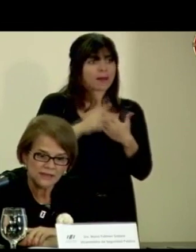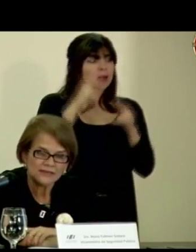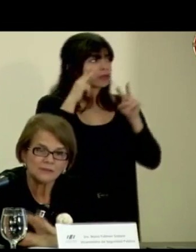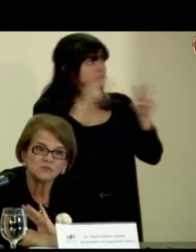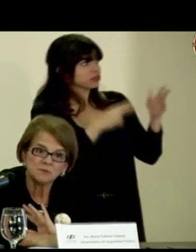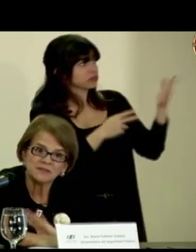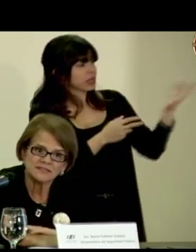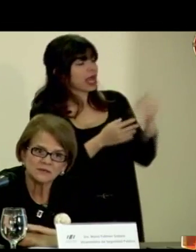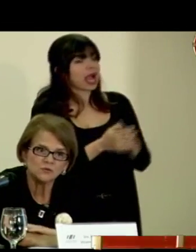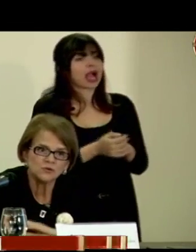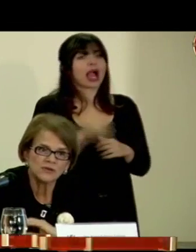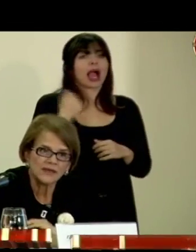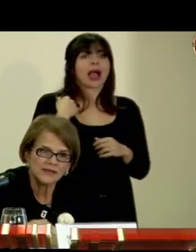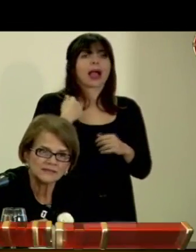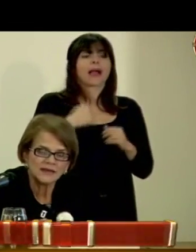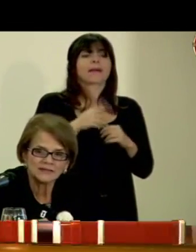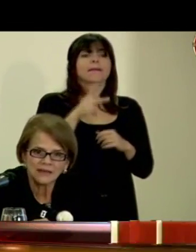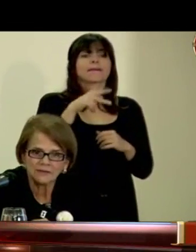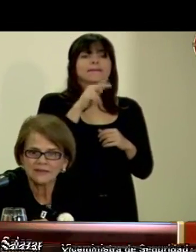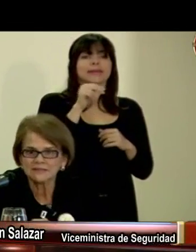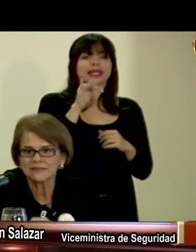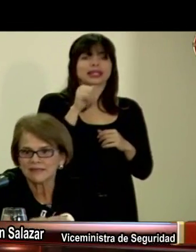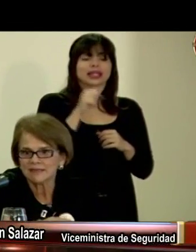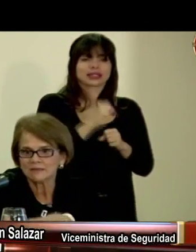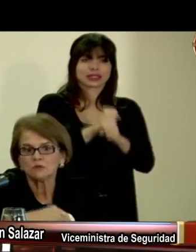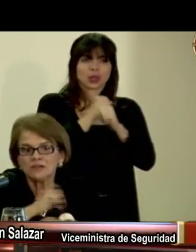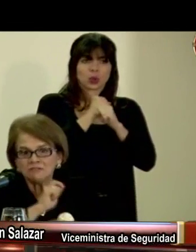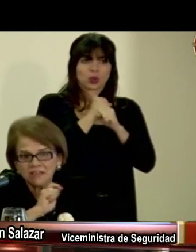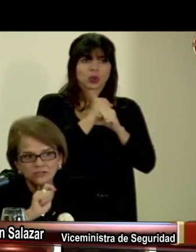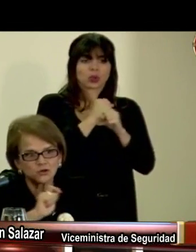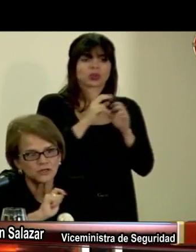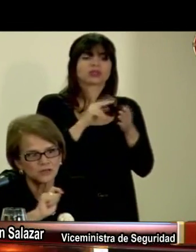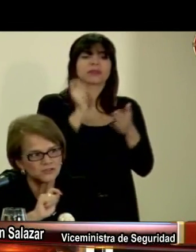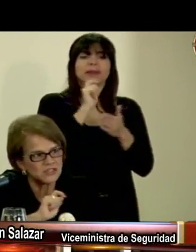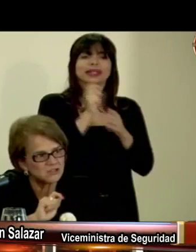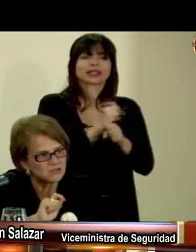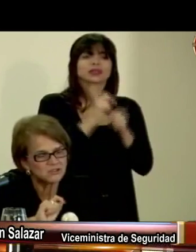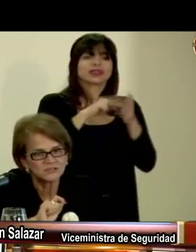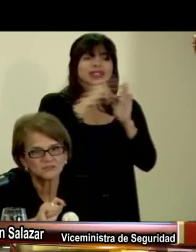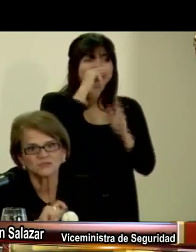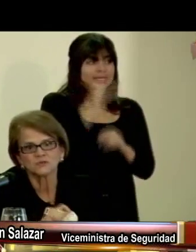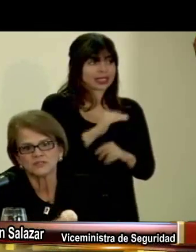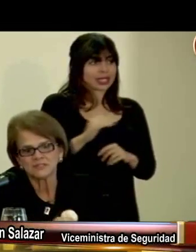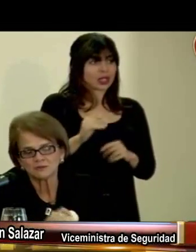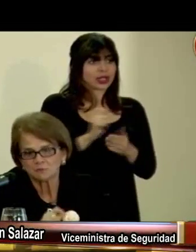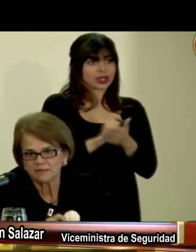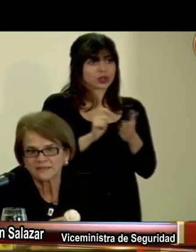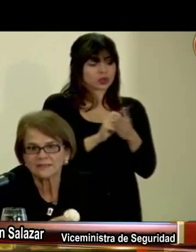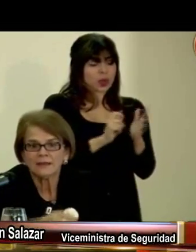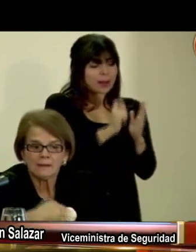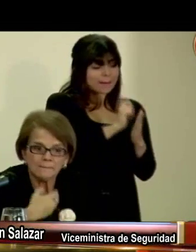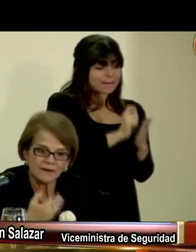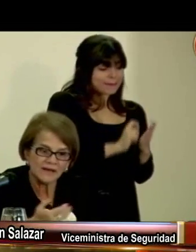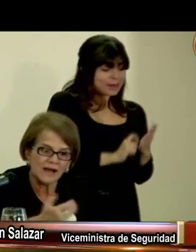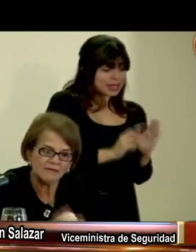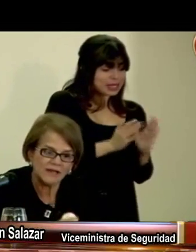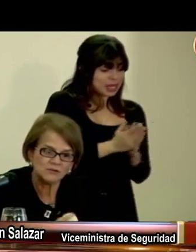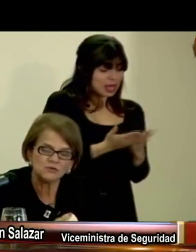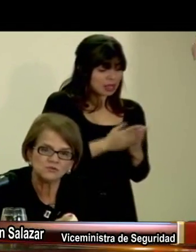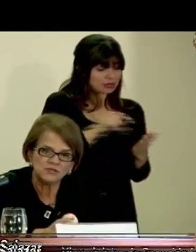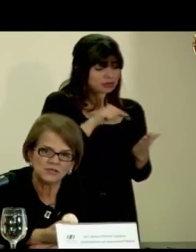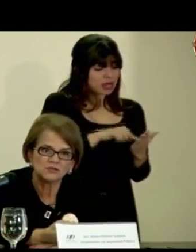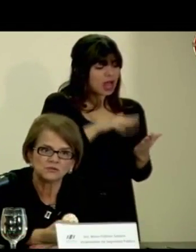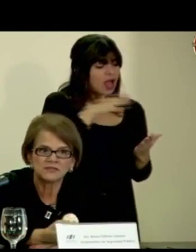vemos ahí. Tenemos Pinta Seguro, que es a través de un librito que los chiquitos en los centros educativos pintan, van